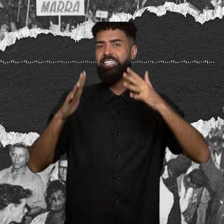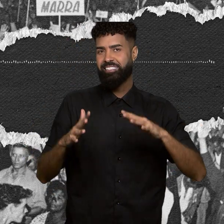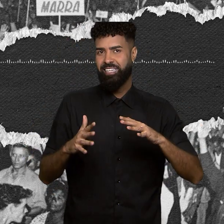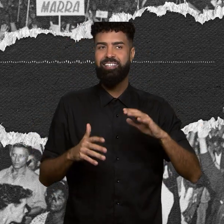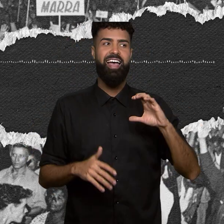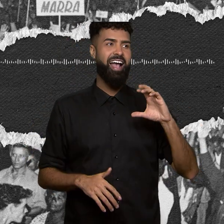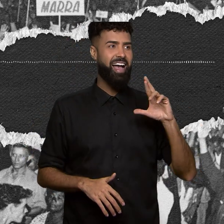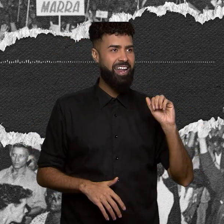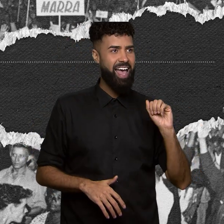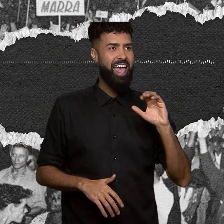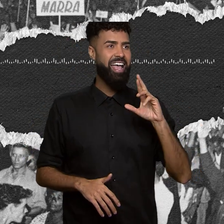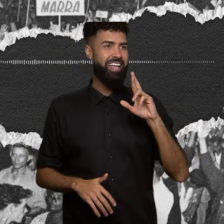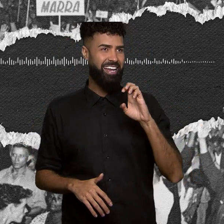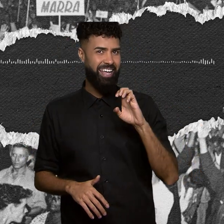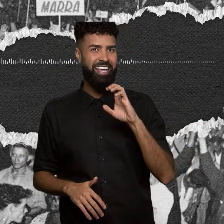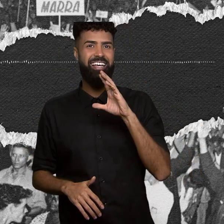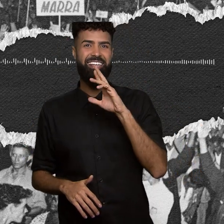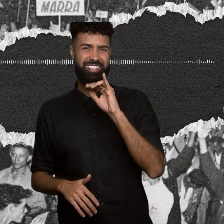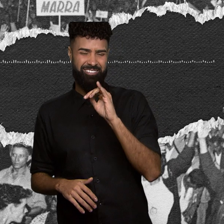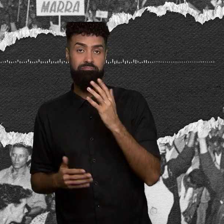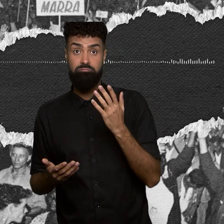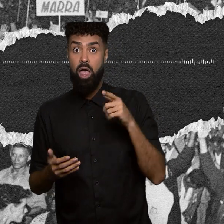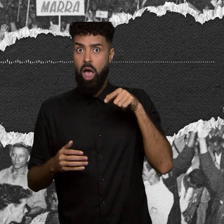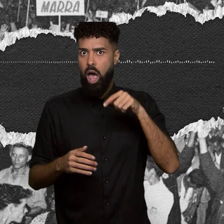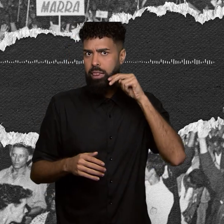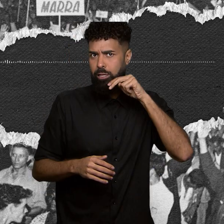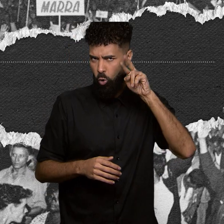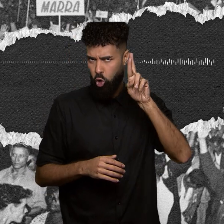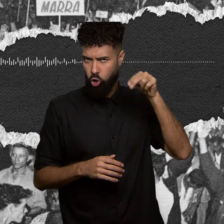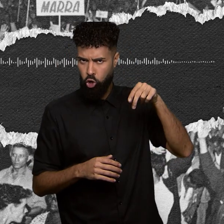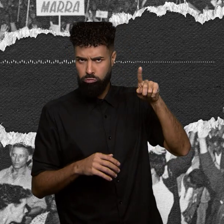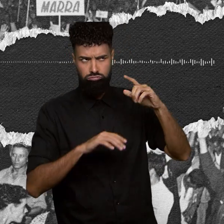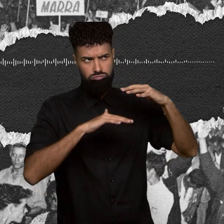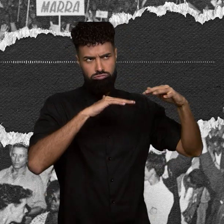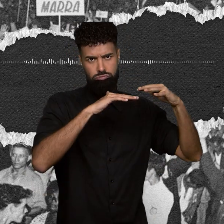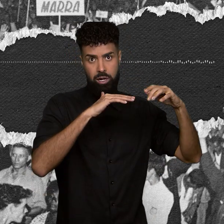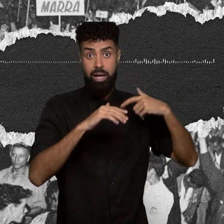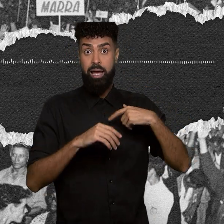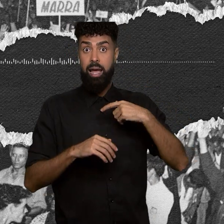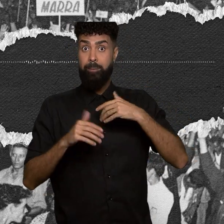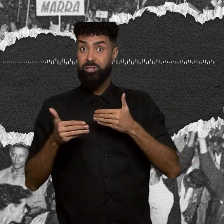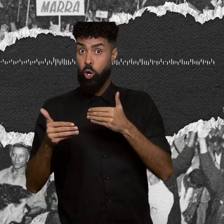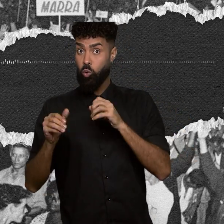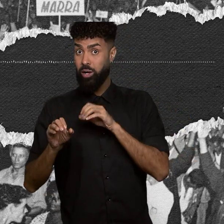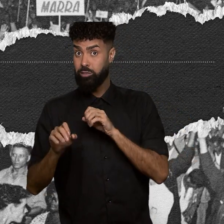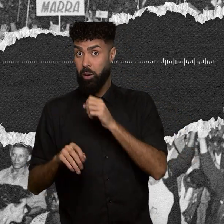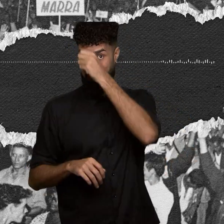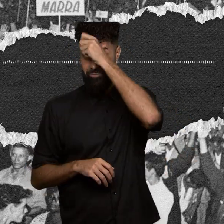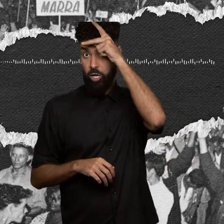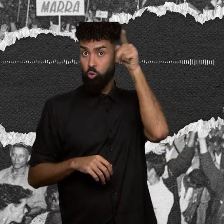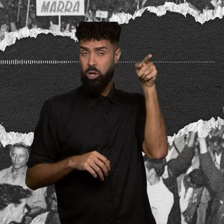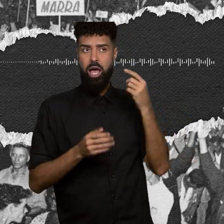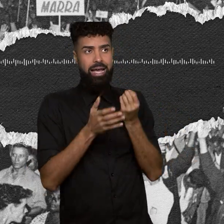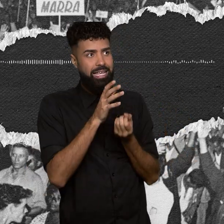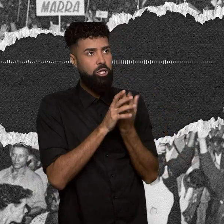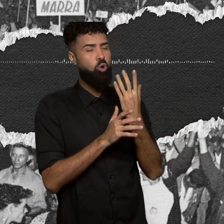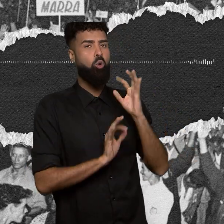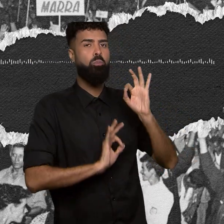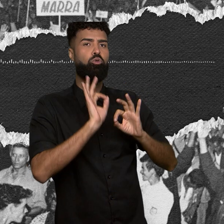Natal, no Rio Grande do Norte, o Ministério da Educação e a Prefeitura colocaram em prática um projeto piloto para construir escolas nas